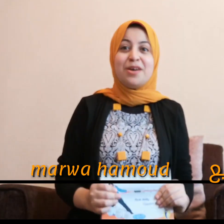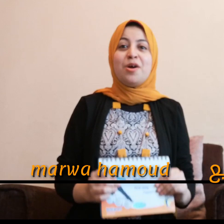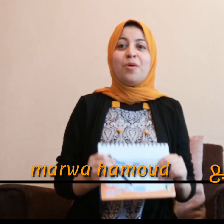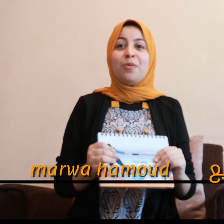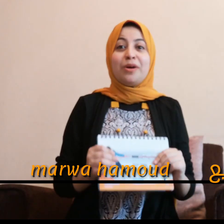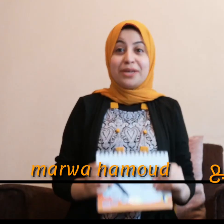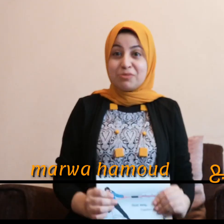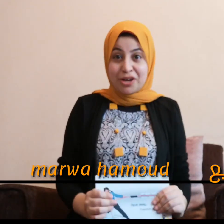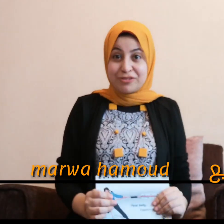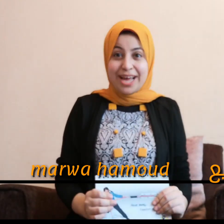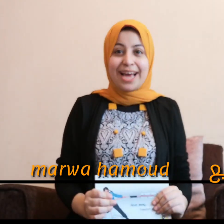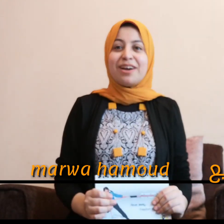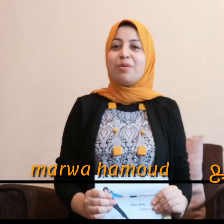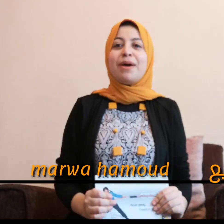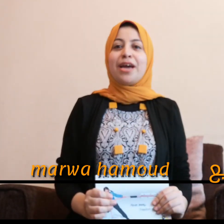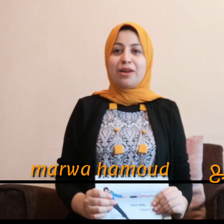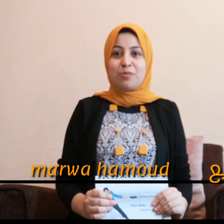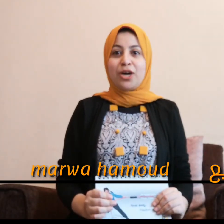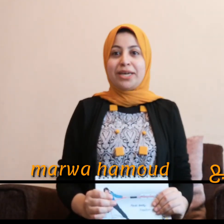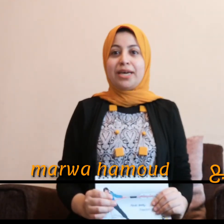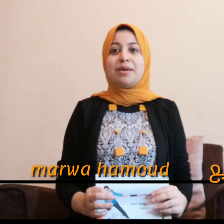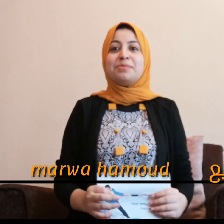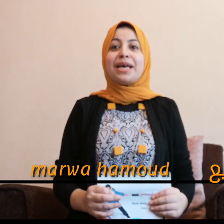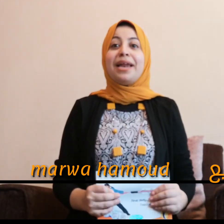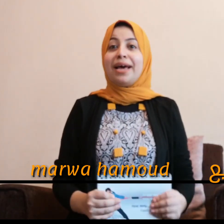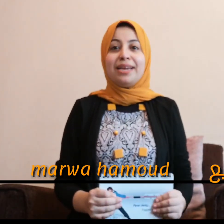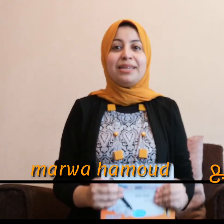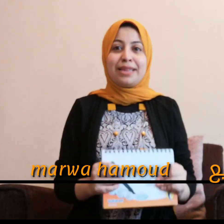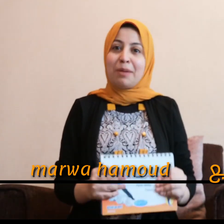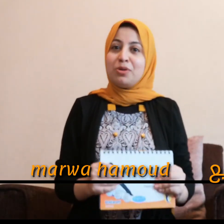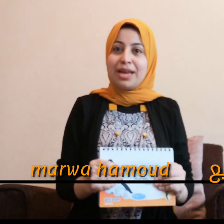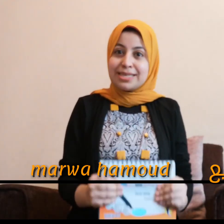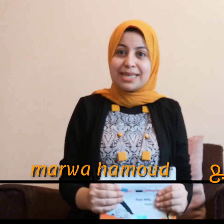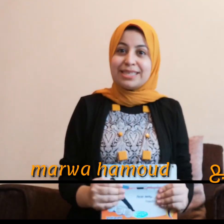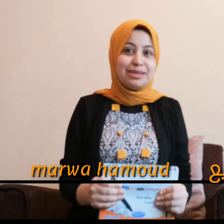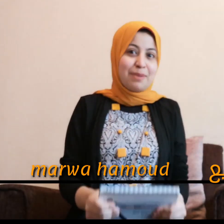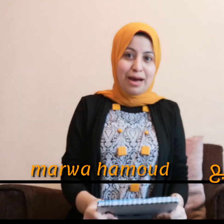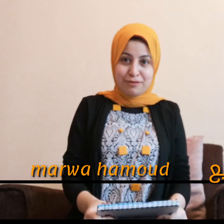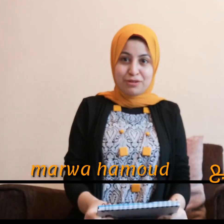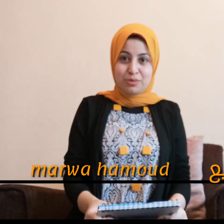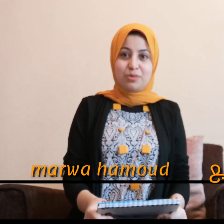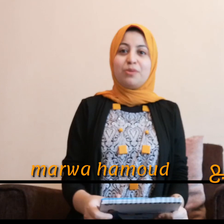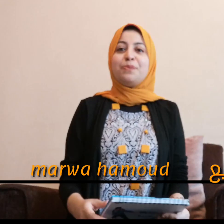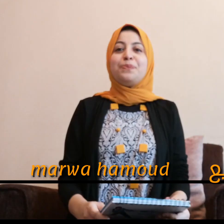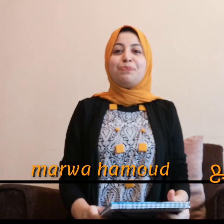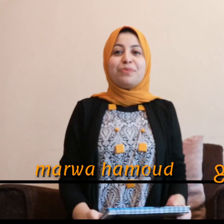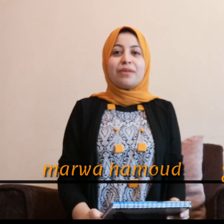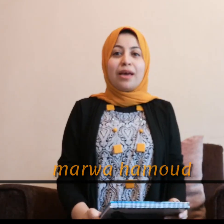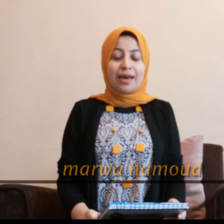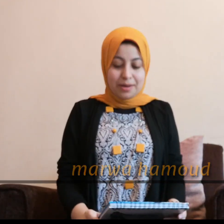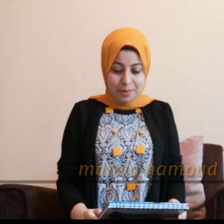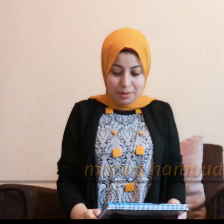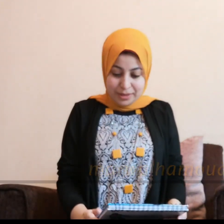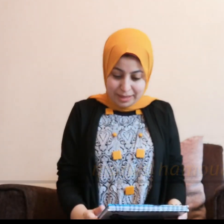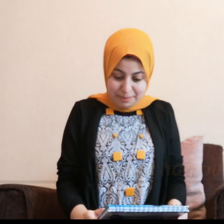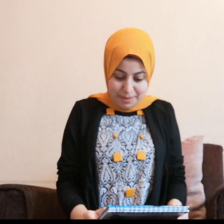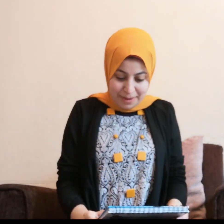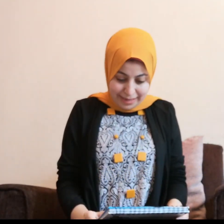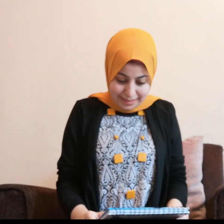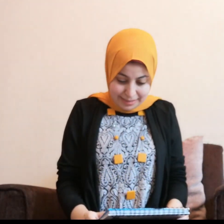ولو احنا مش عارفين حاجة هم هيعلموهن بس على الاقل التعامل الاساسي انتعامل اه واول كلمة معنا